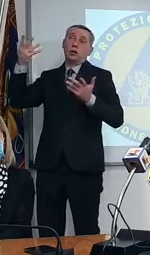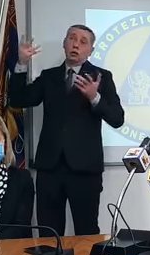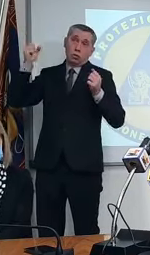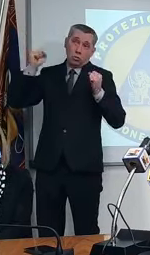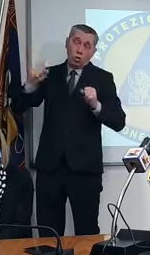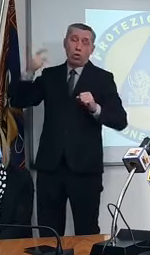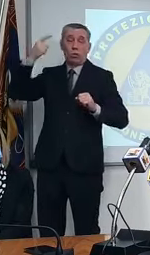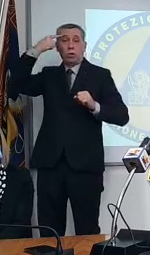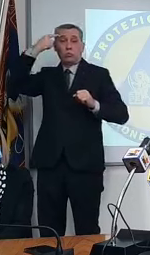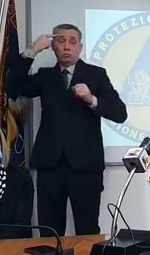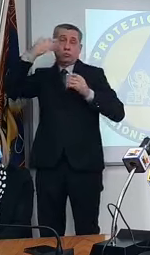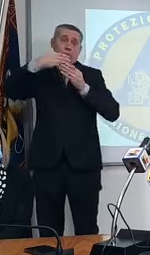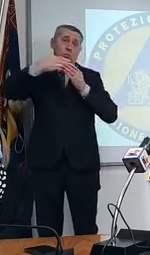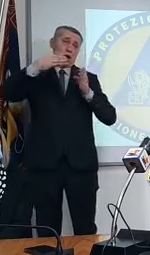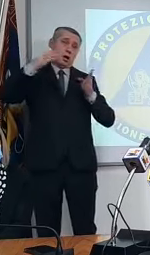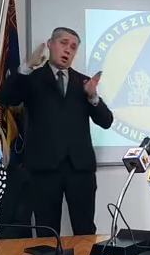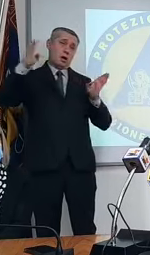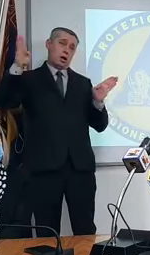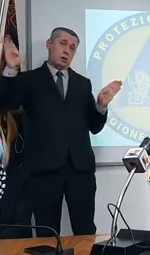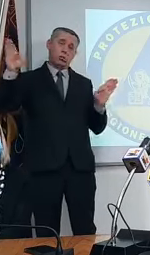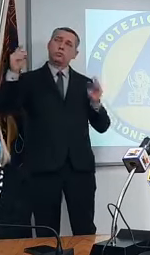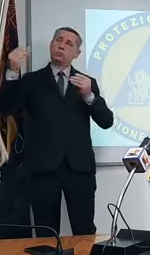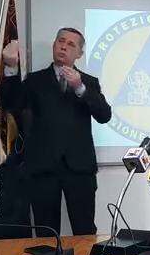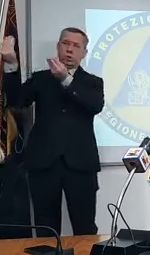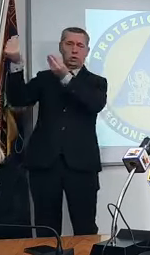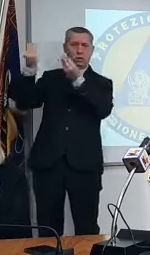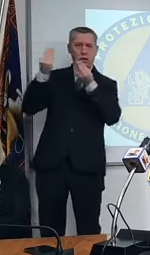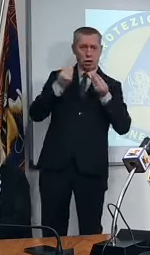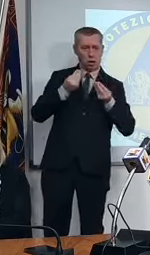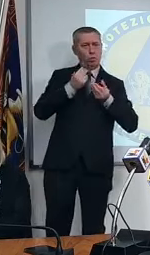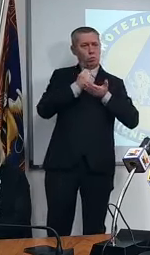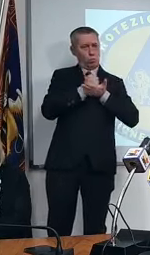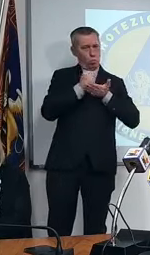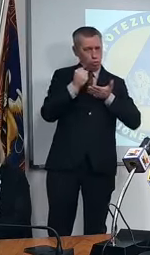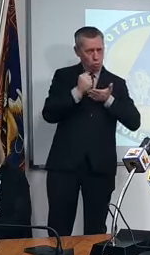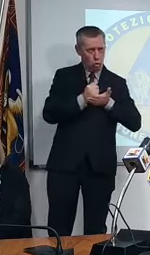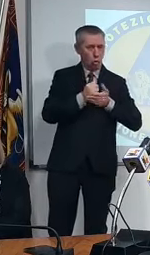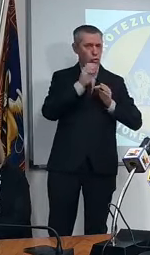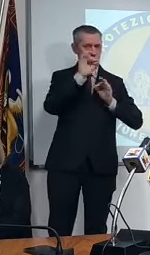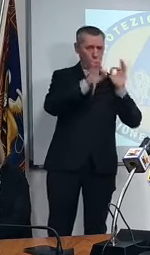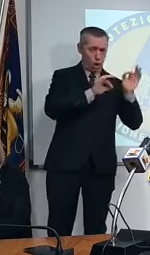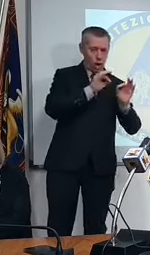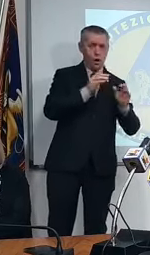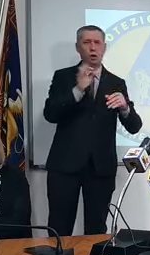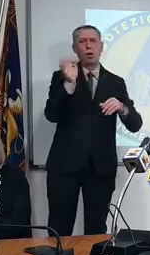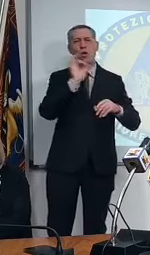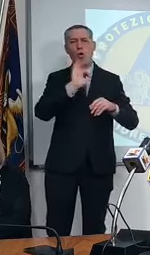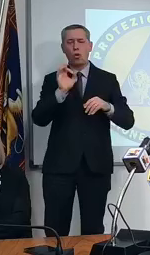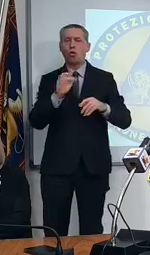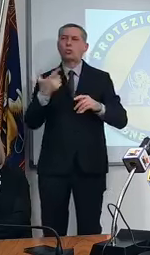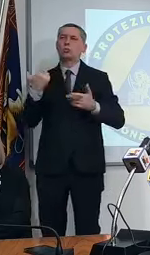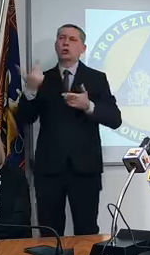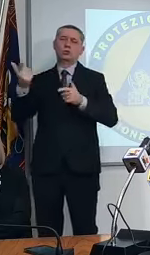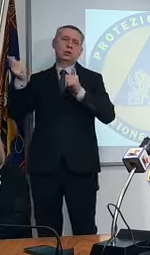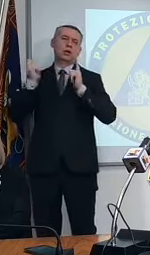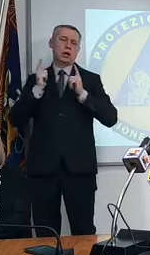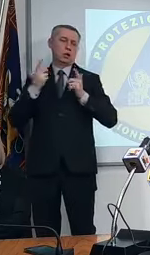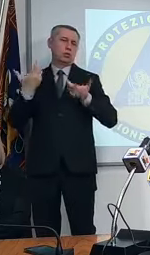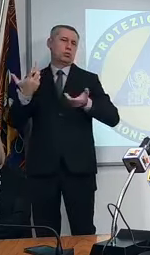ovvero federalista se ci mette la sburocratizzazione ci mette elementi commissariali ad esempio